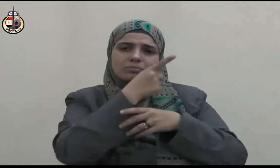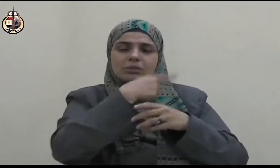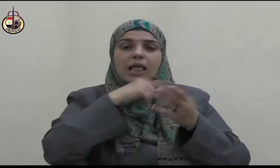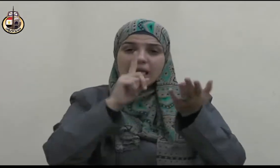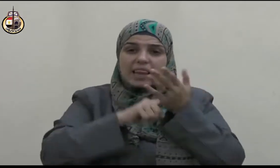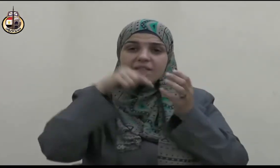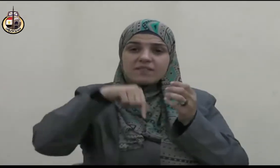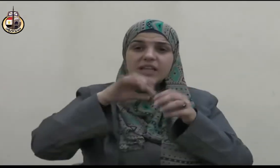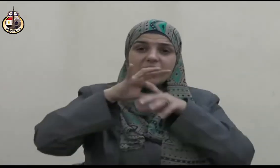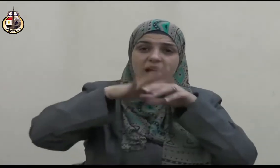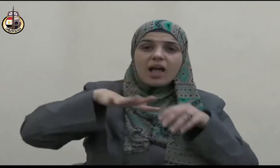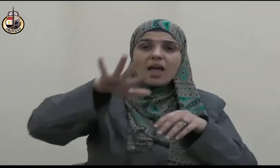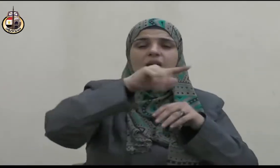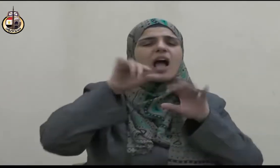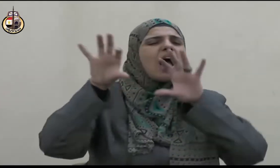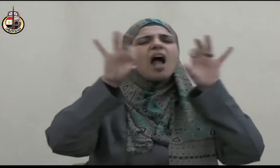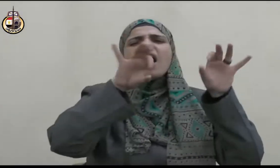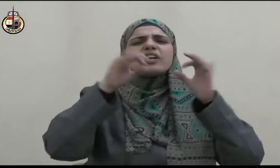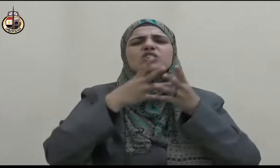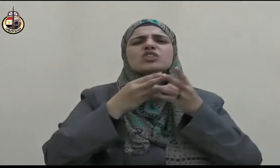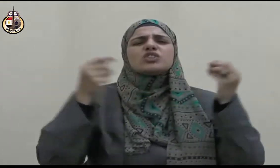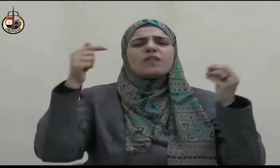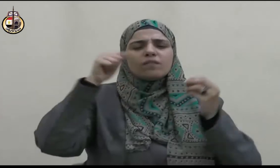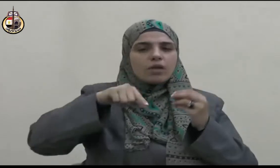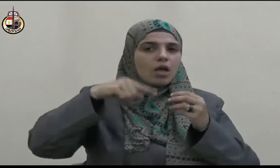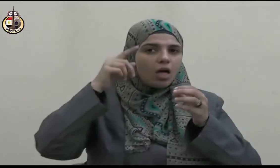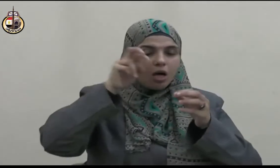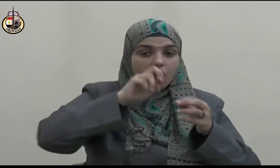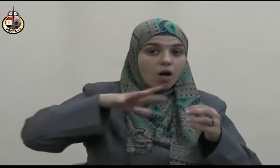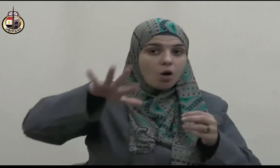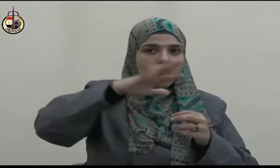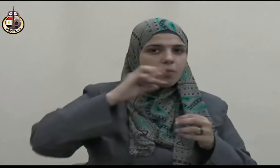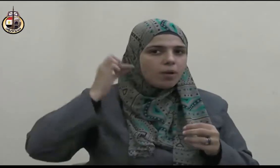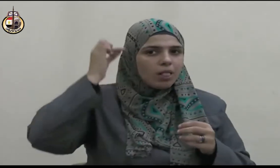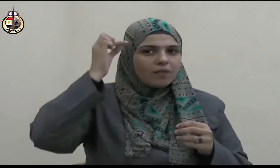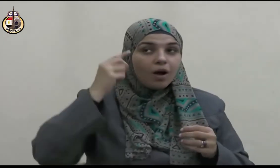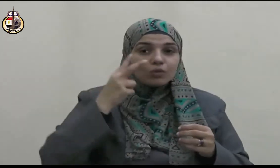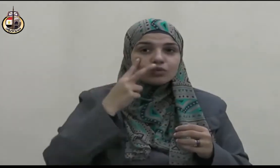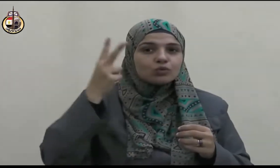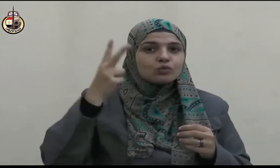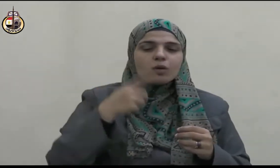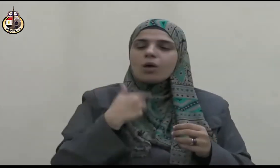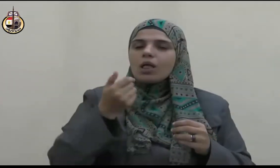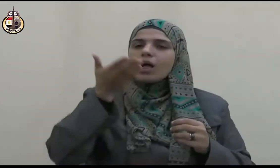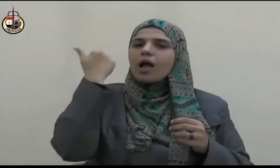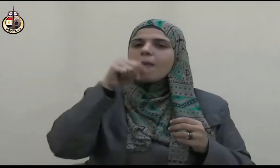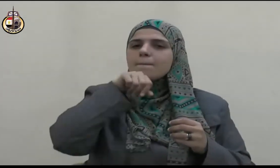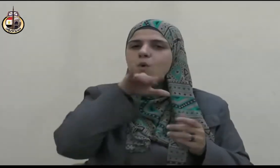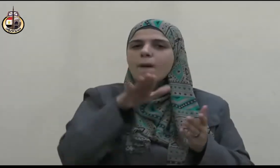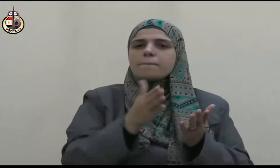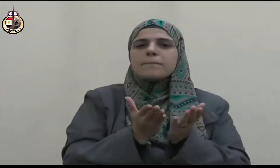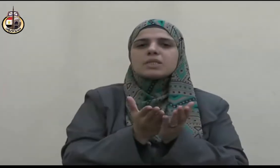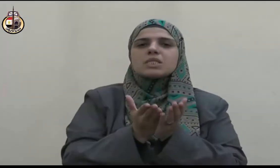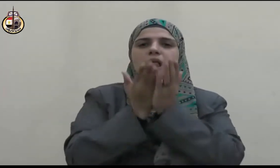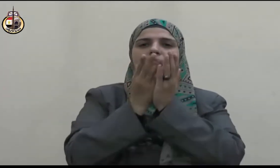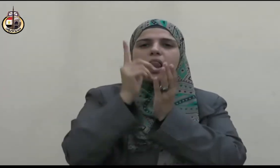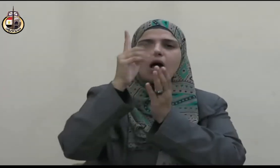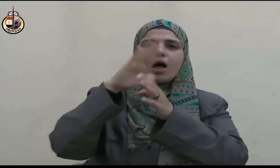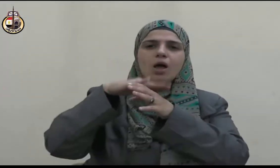حملتني على بعير بطيء فجعل رسول الله صلى الله عليه وسلم